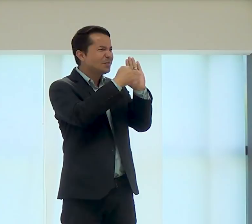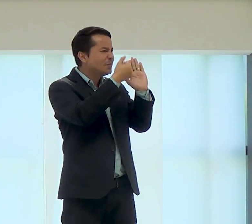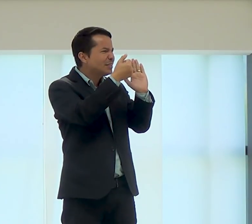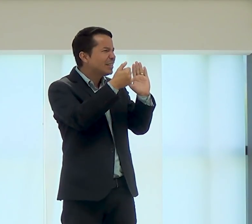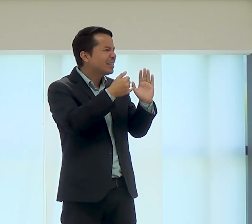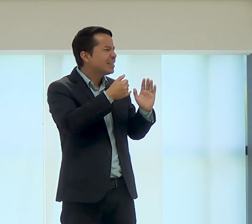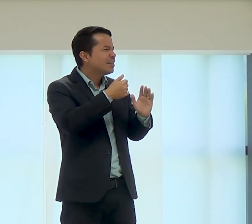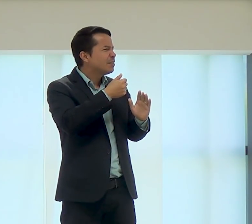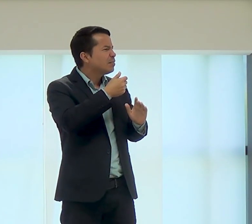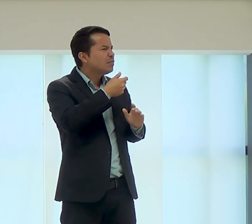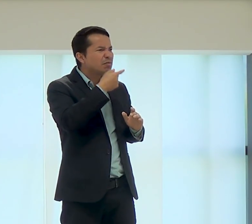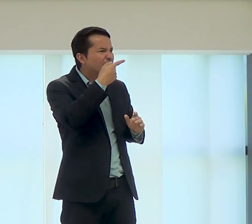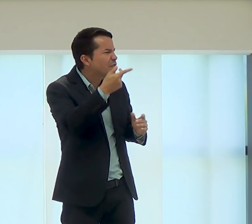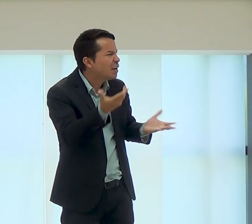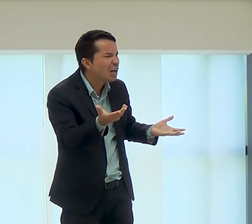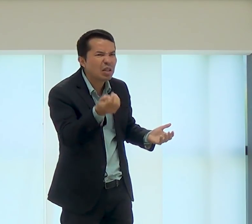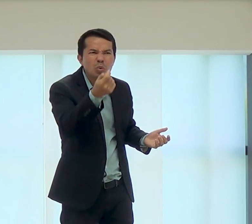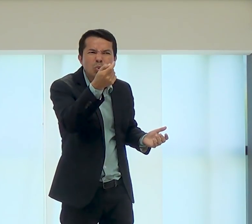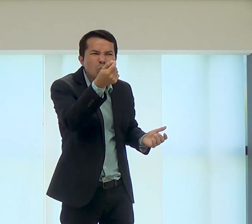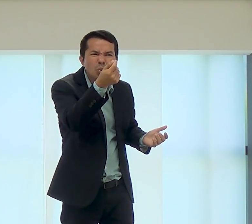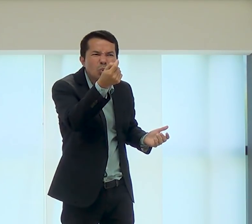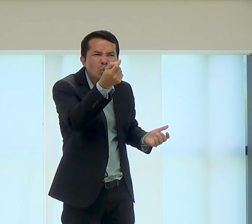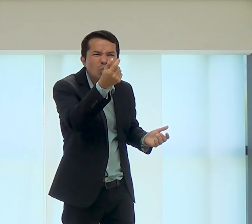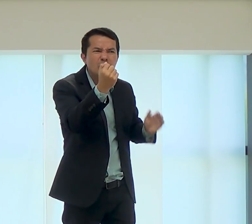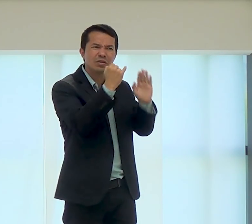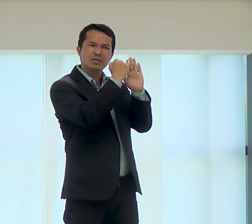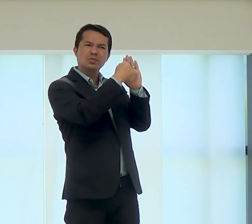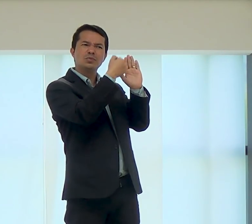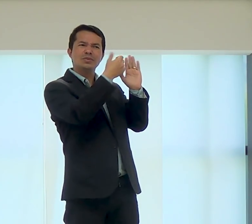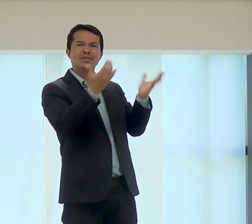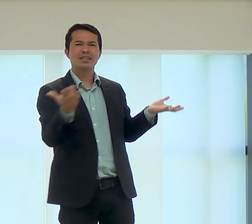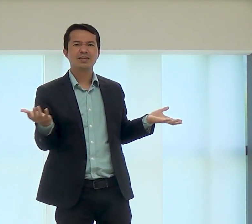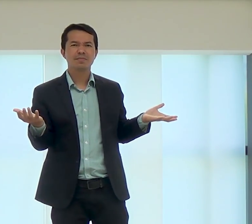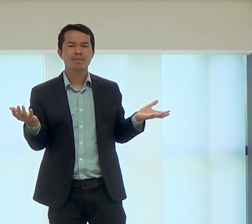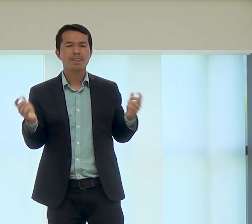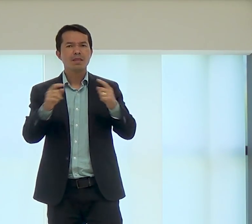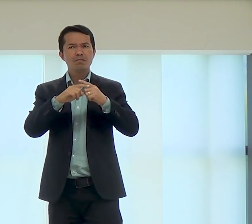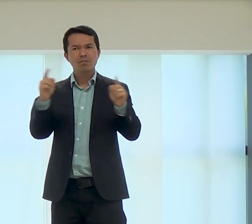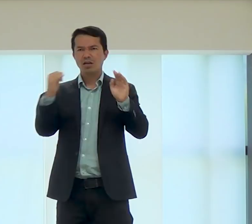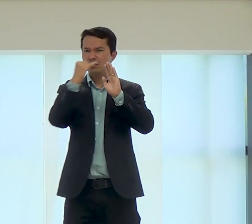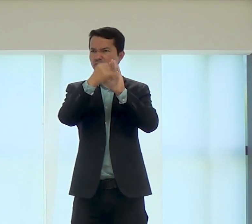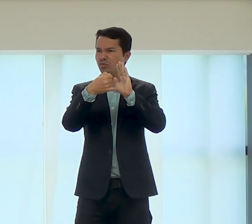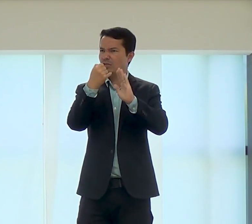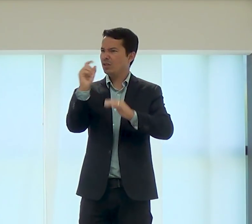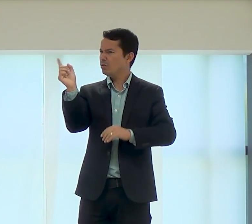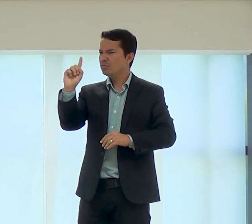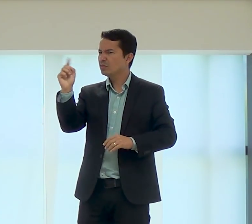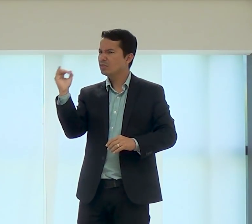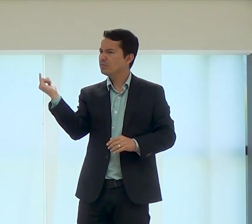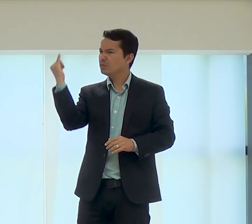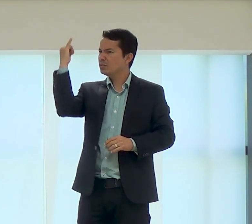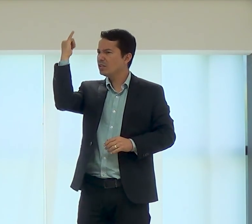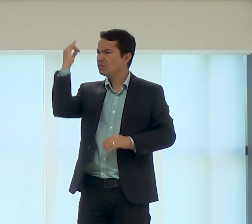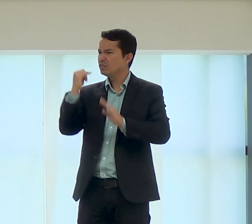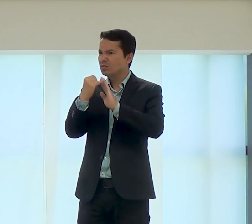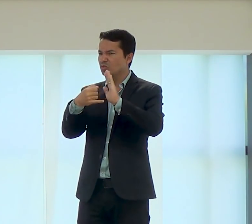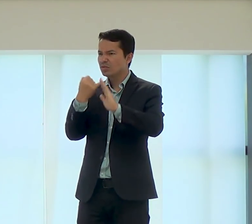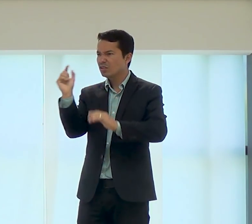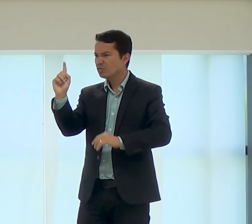Então, o que falar sobre José? Quase a gente não se vê falar sobre ele. José não é